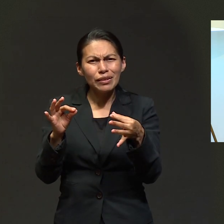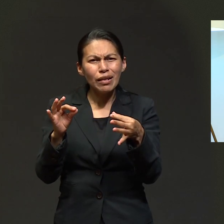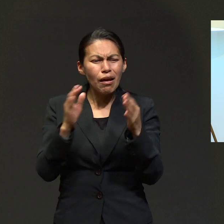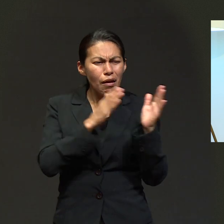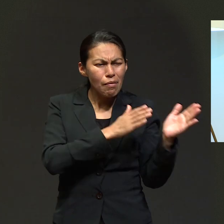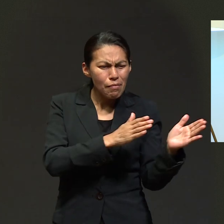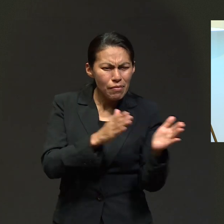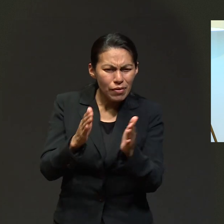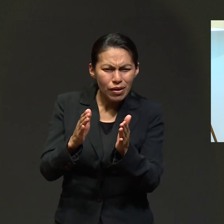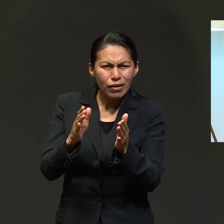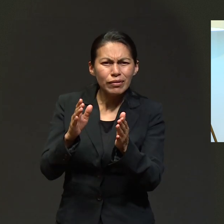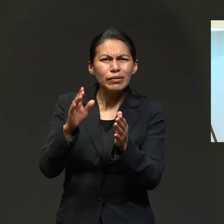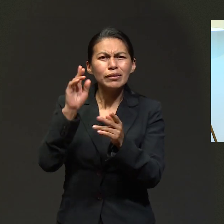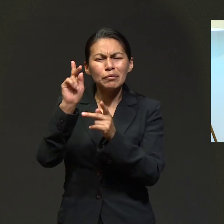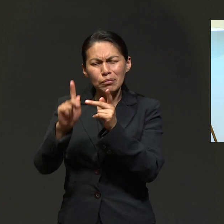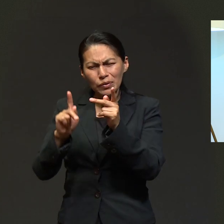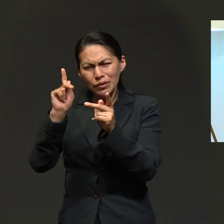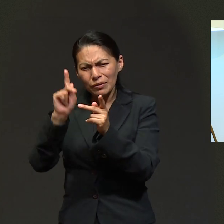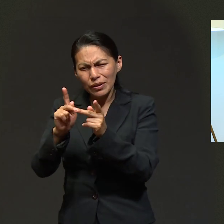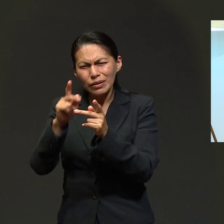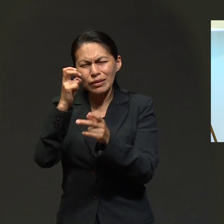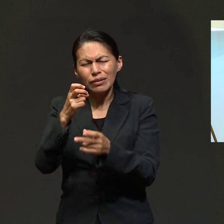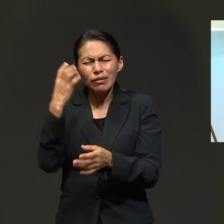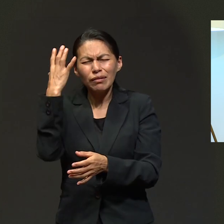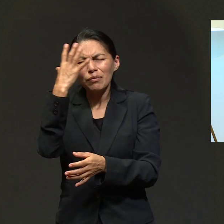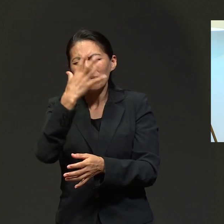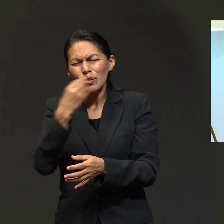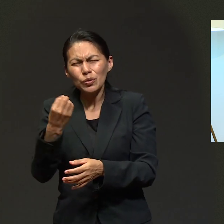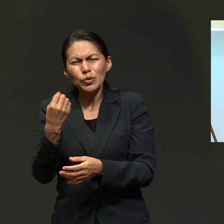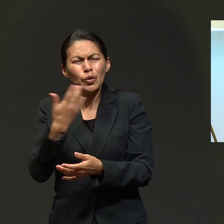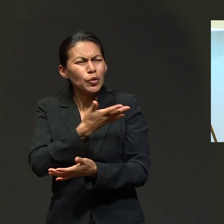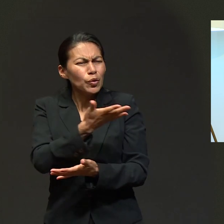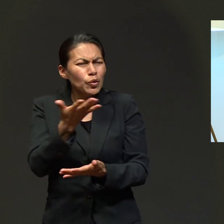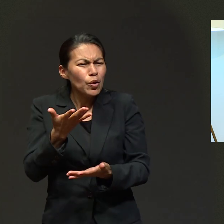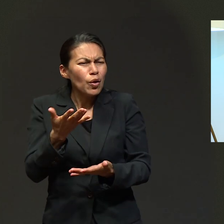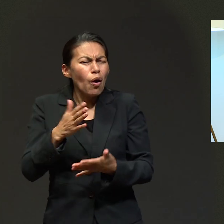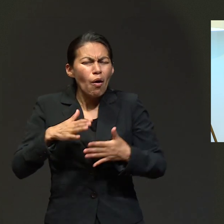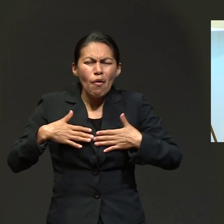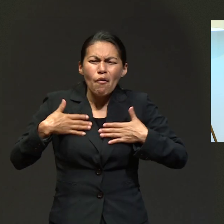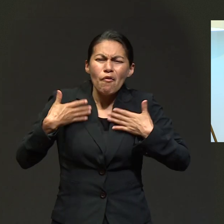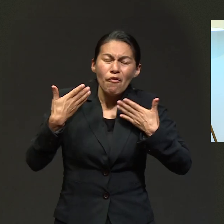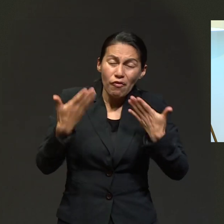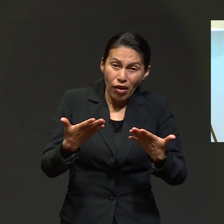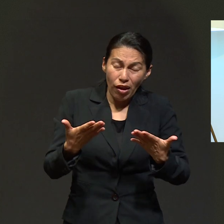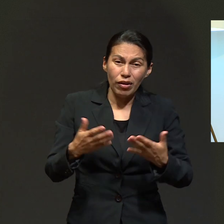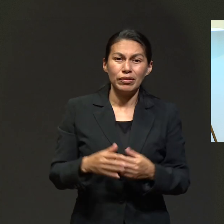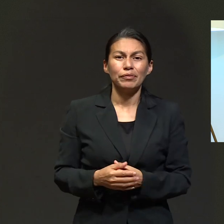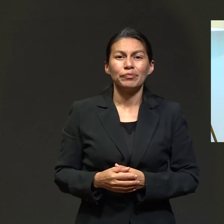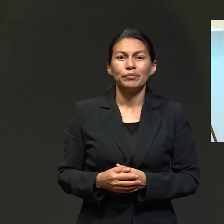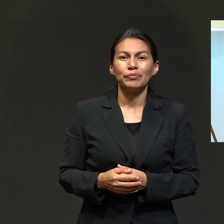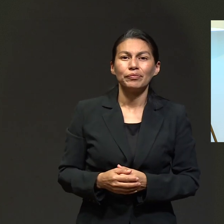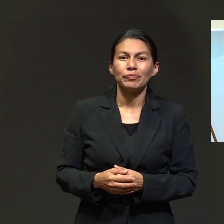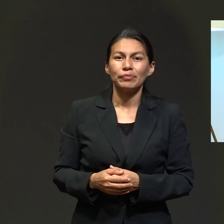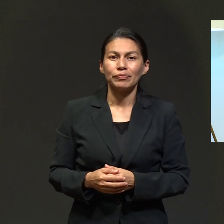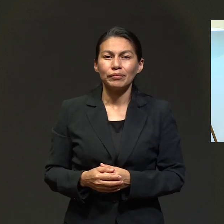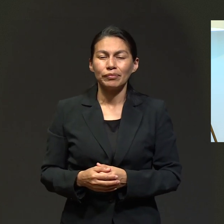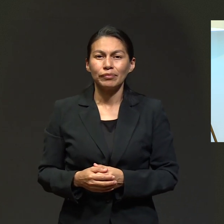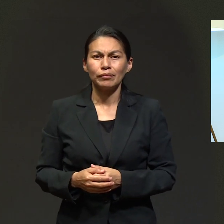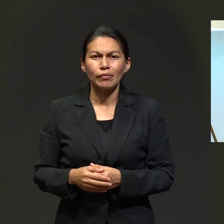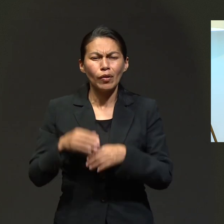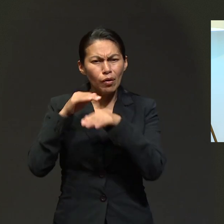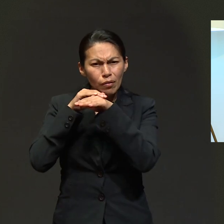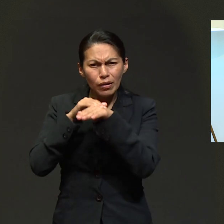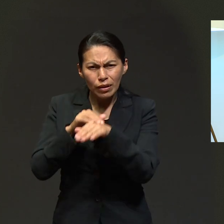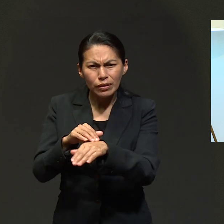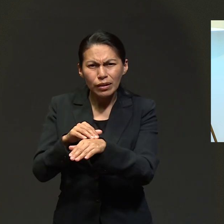describe que los planos de Dios son maravillosos para nuestras vidas. Y que debemos confiar en Él, en su conducción,